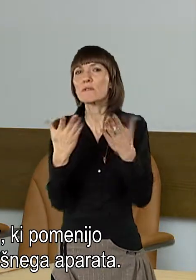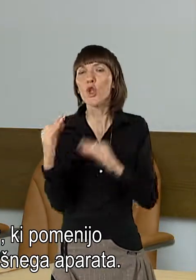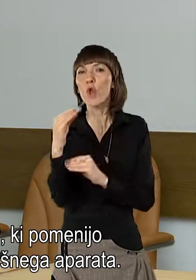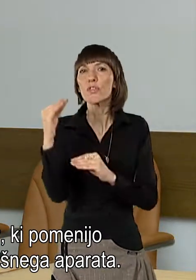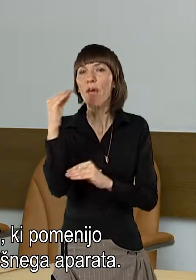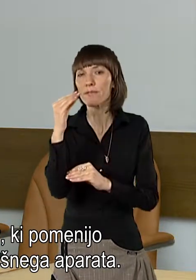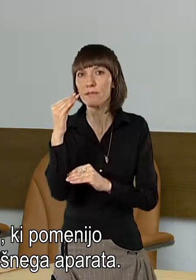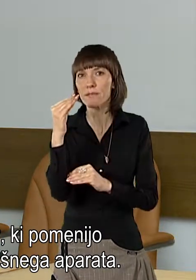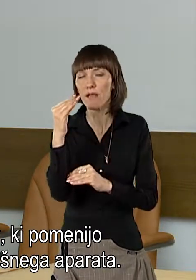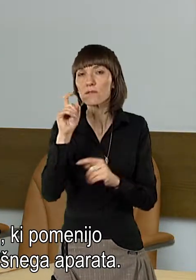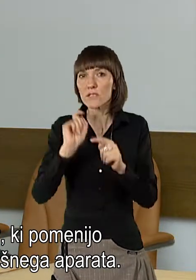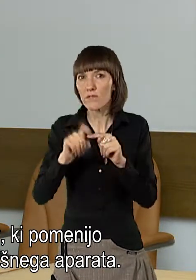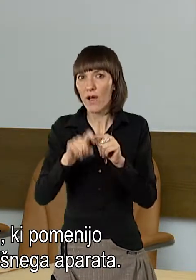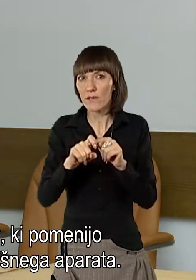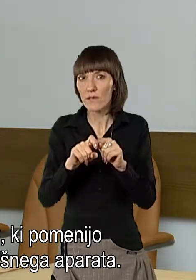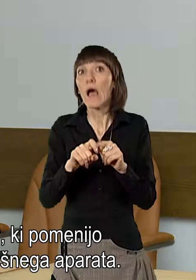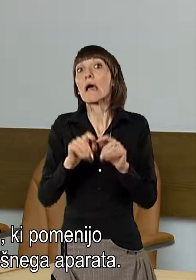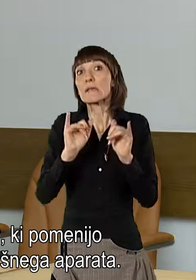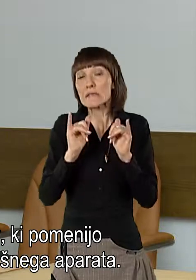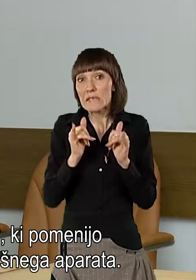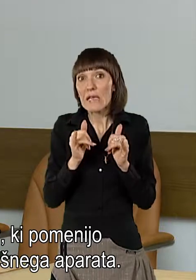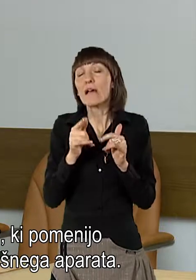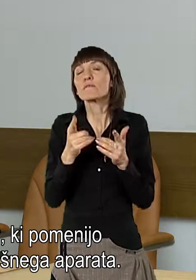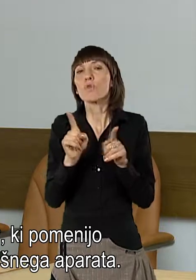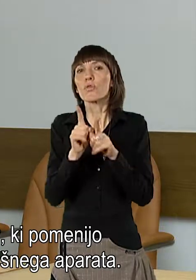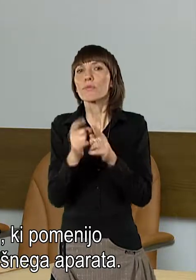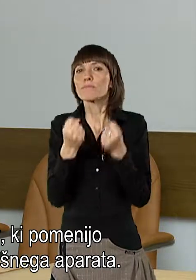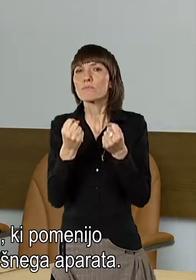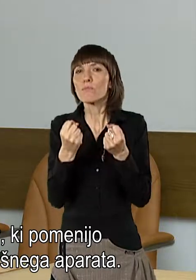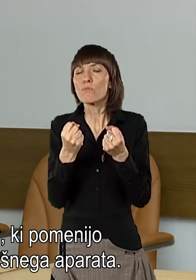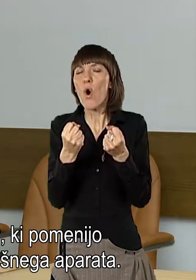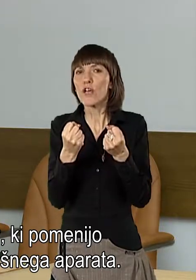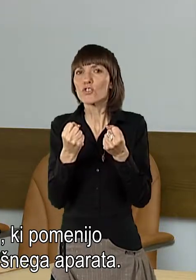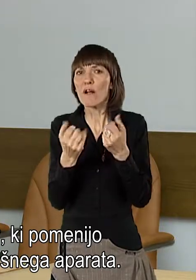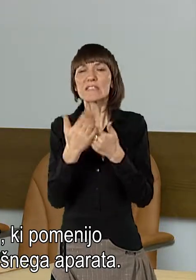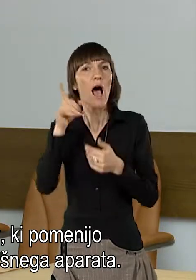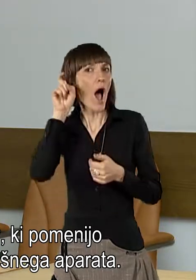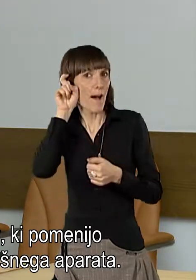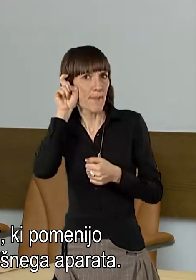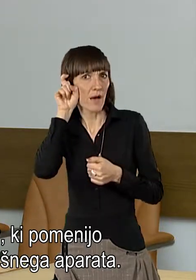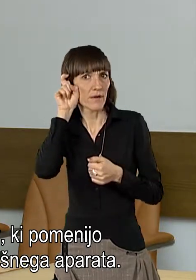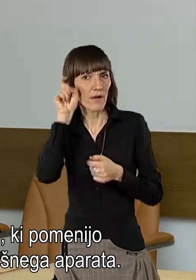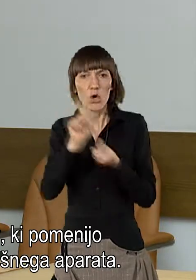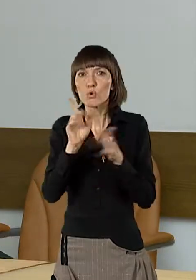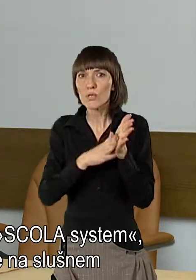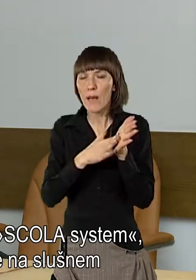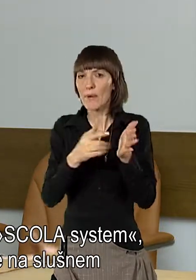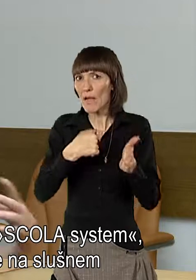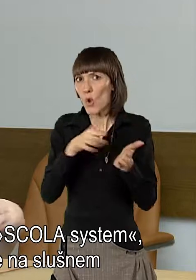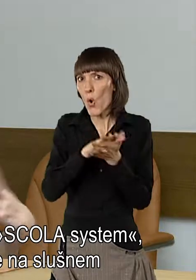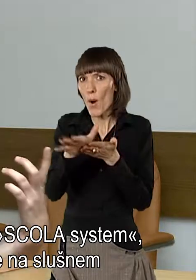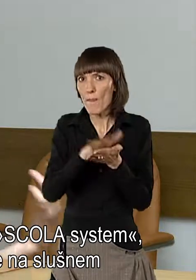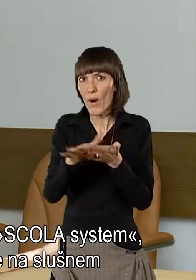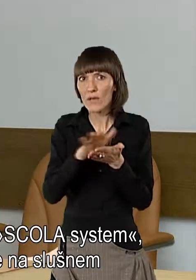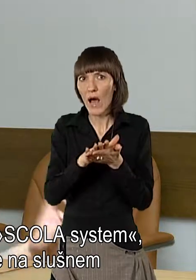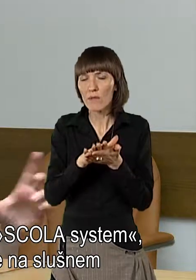dodatkov, ki pač pomenijo oječevanje obstoječega slušnega aparata. Tudi v primeru,